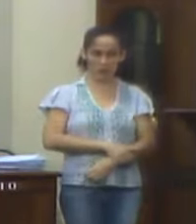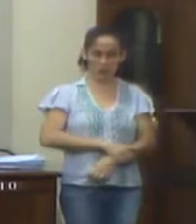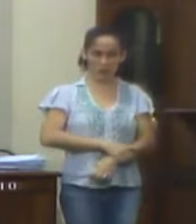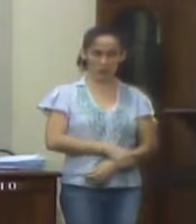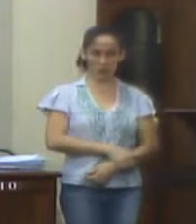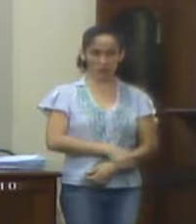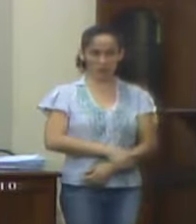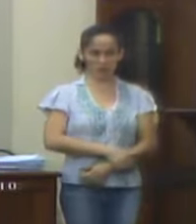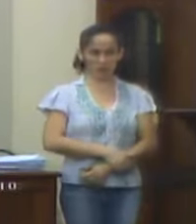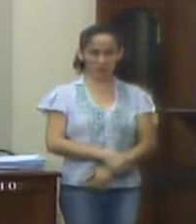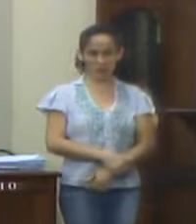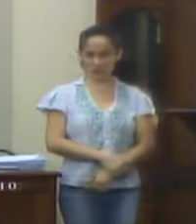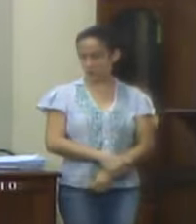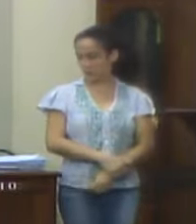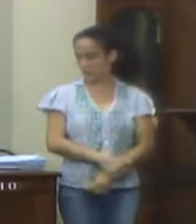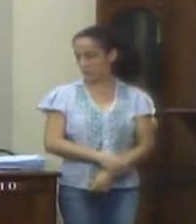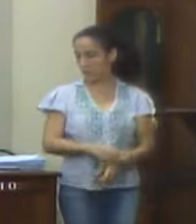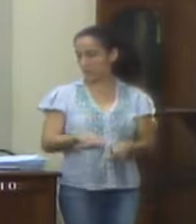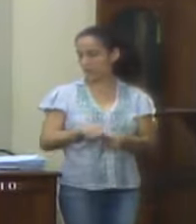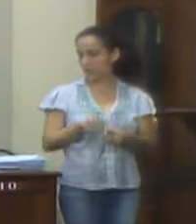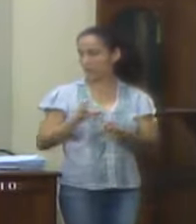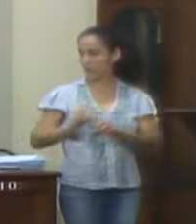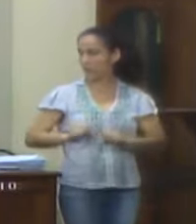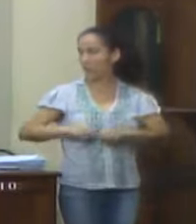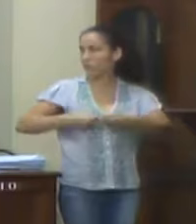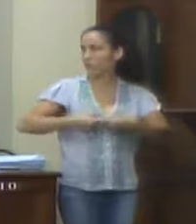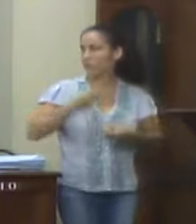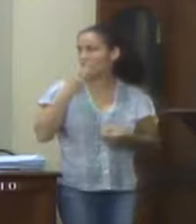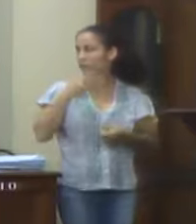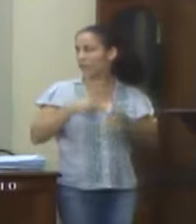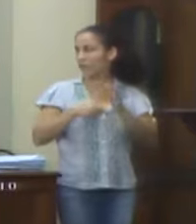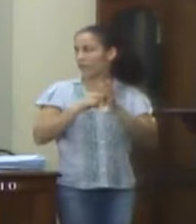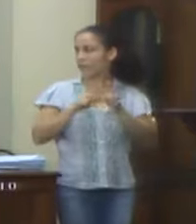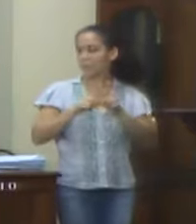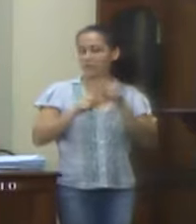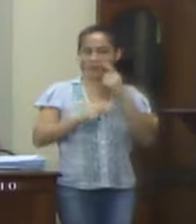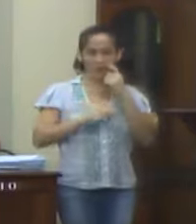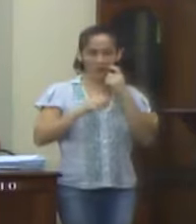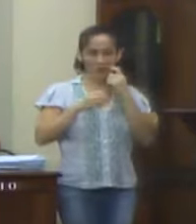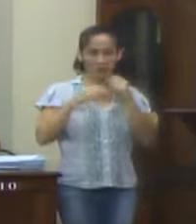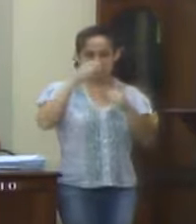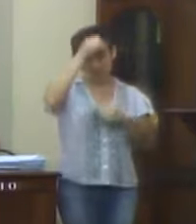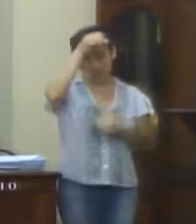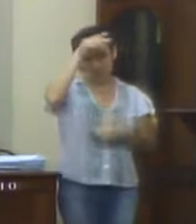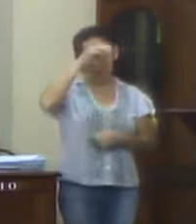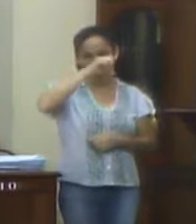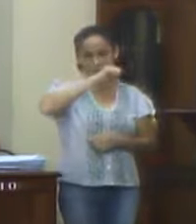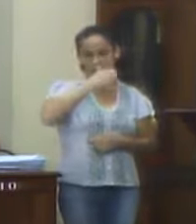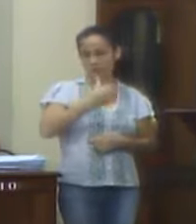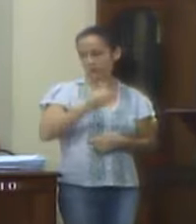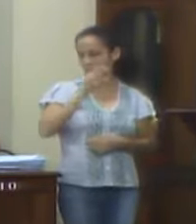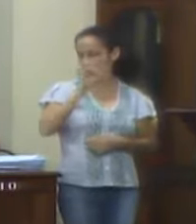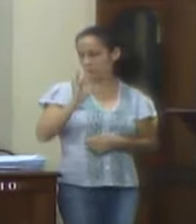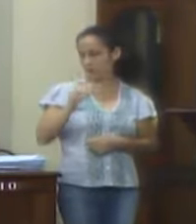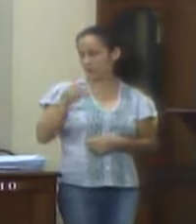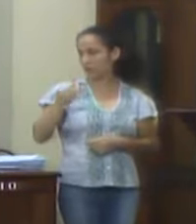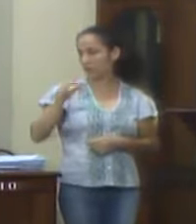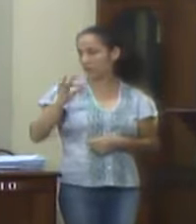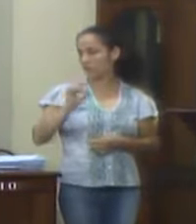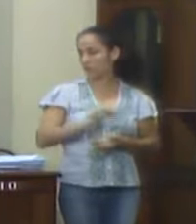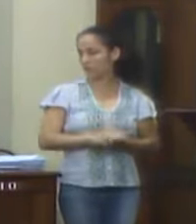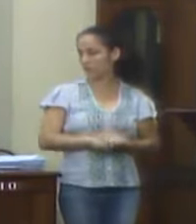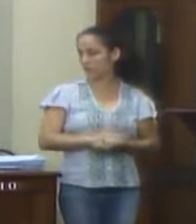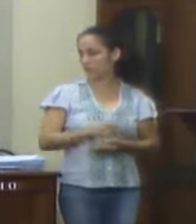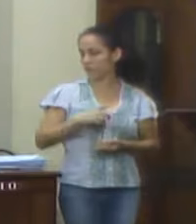Pelos fatos e medidas expostas acima, o município alcança o percentual de 96,61% de